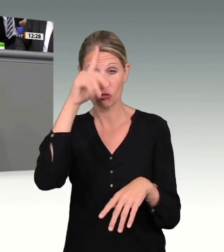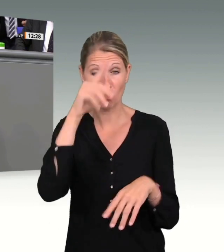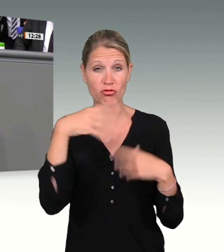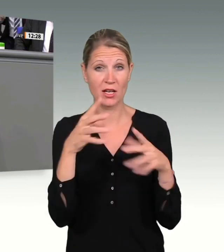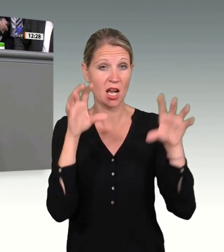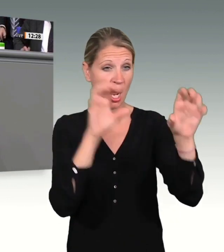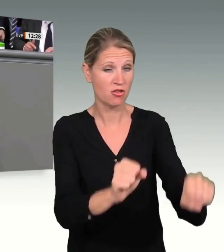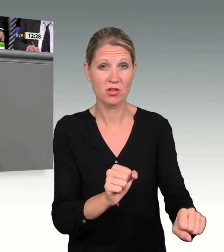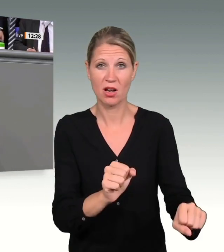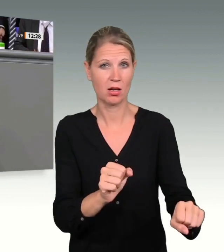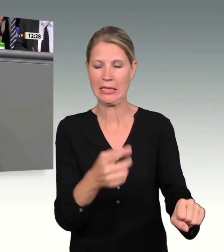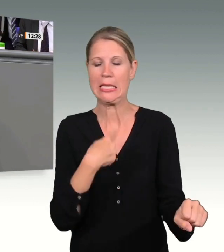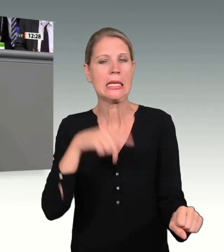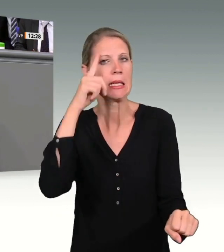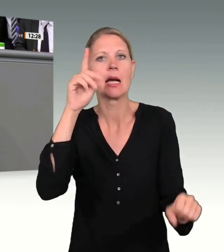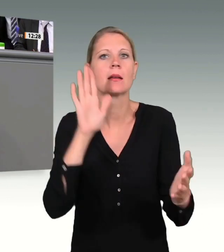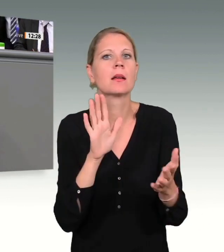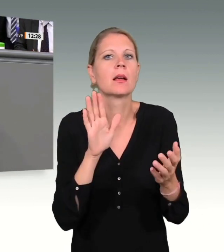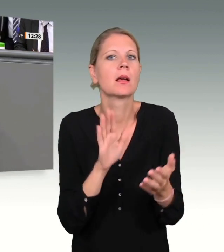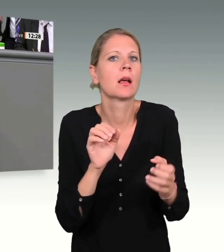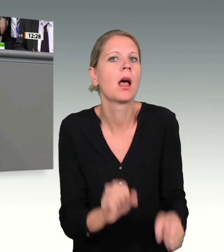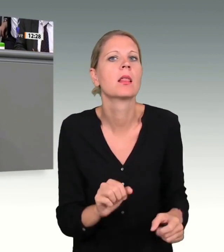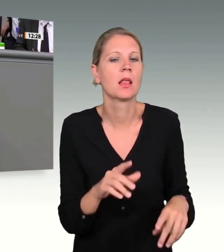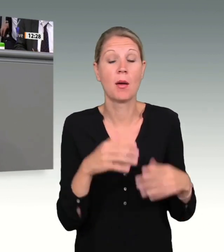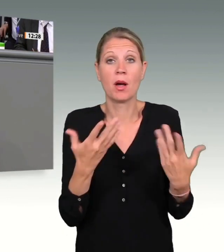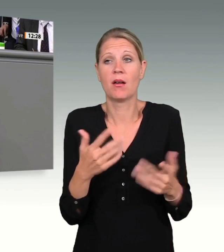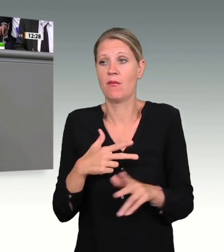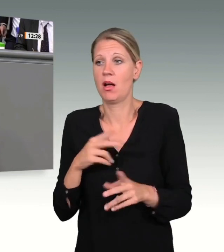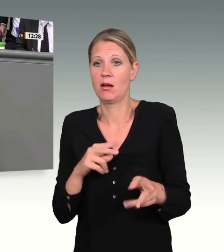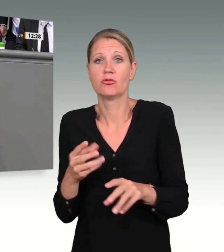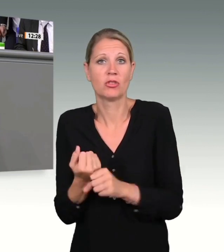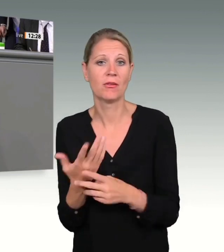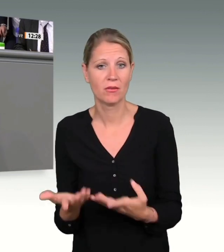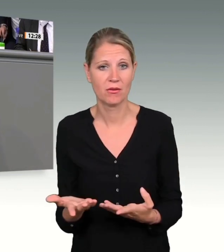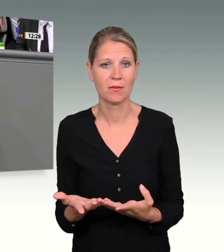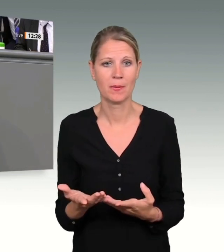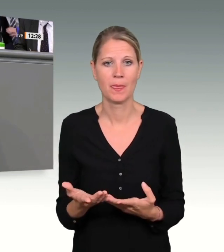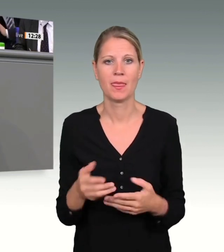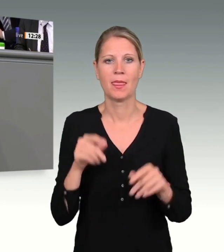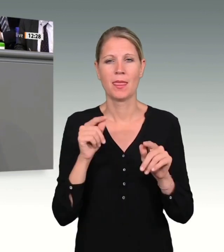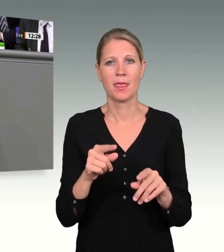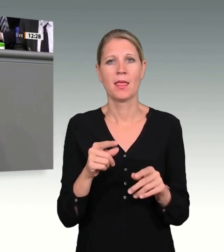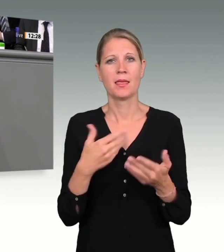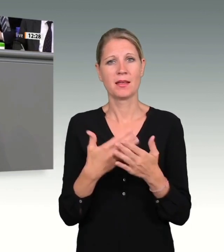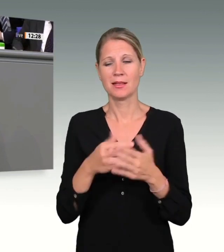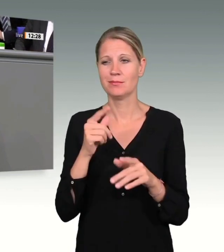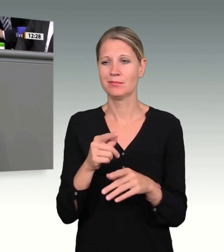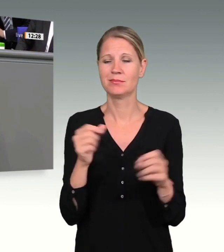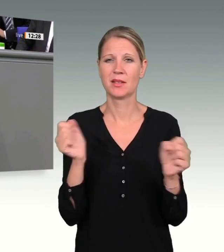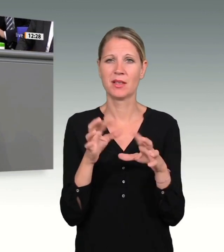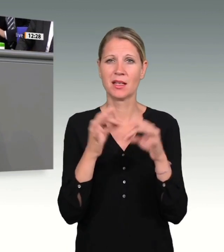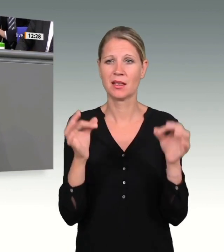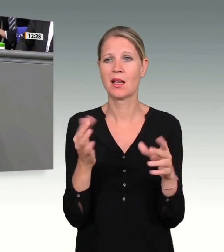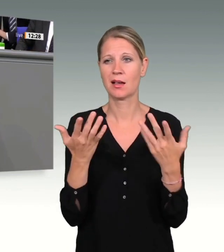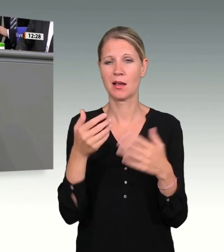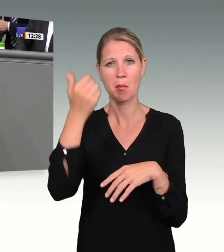diesem Wintertag in Berlin hat unser Staat seine Bürgerinnen und Bürger und ihre Gäste nicht so geschützt, wie sie es erwarten konnten. Dafür möchte ich Sie, meine Damen und Herren,